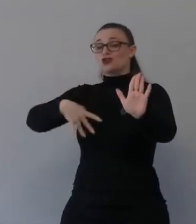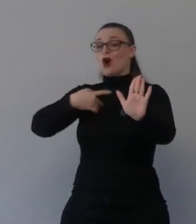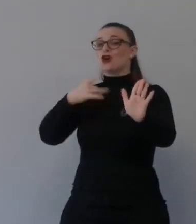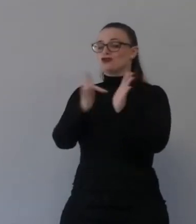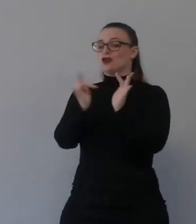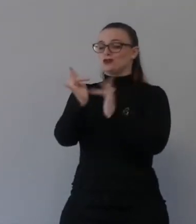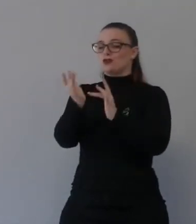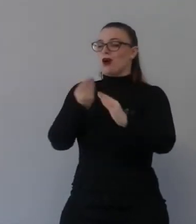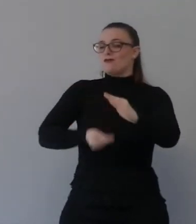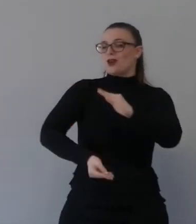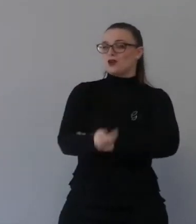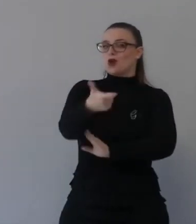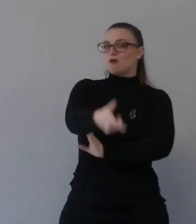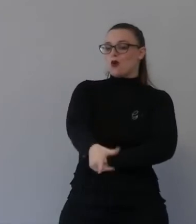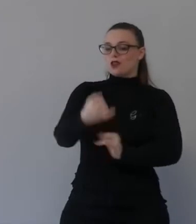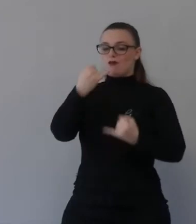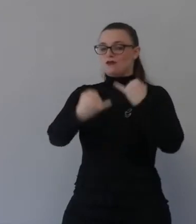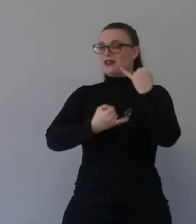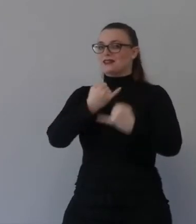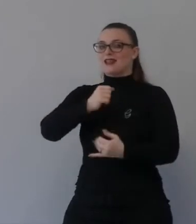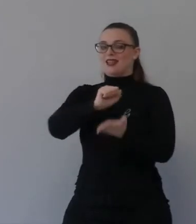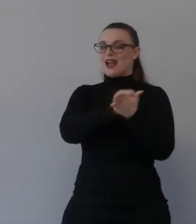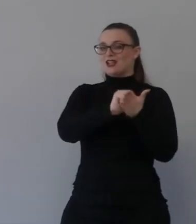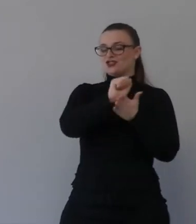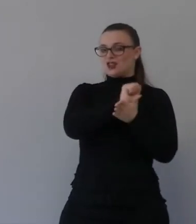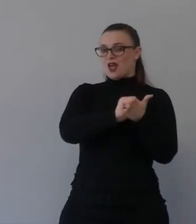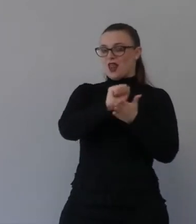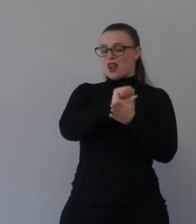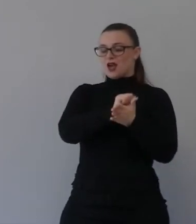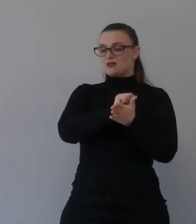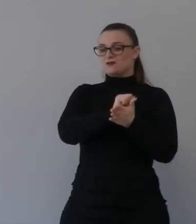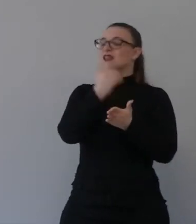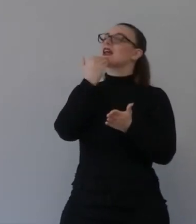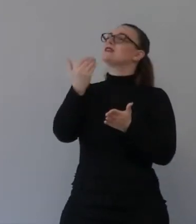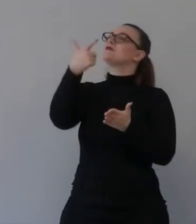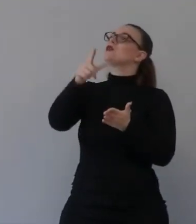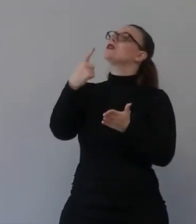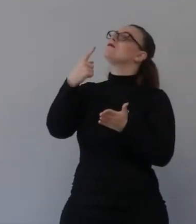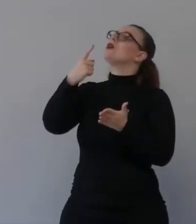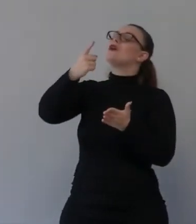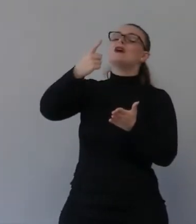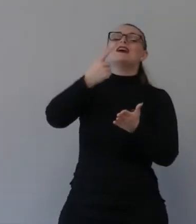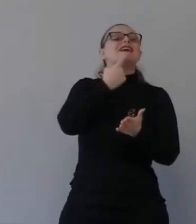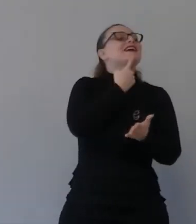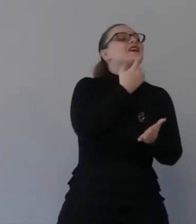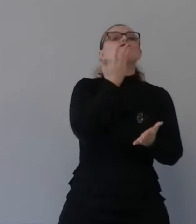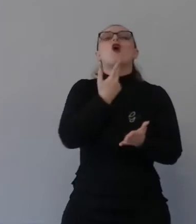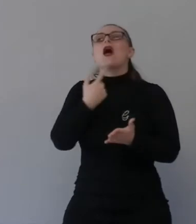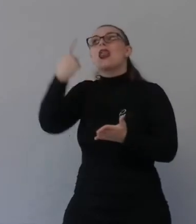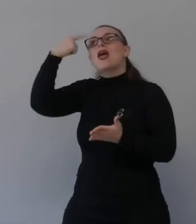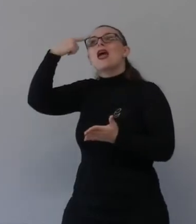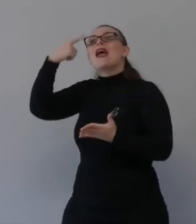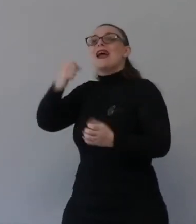voglio ringraziare perché tu benedici coloro che credono in questo signore io voglio essere il